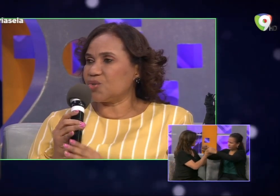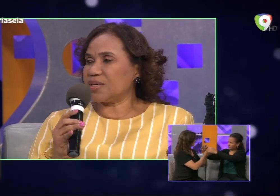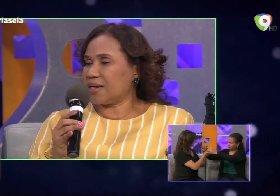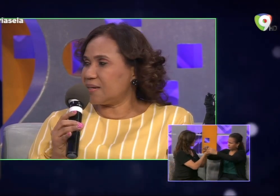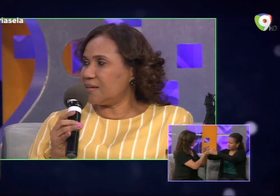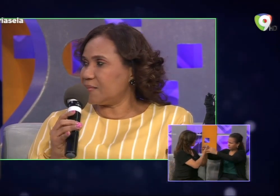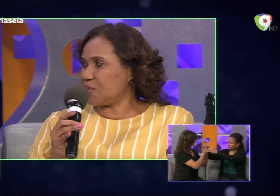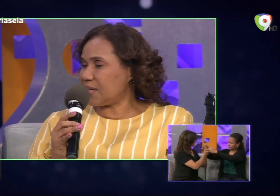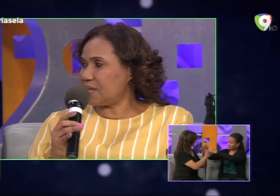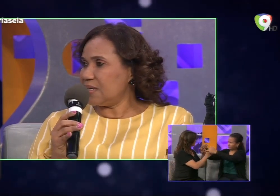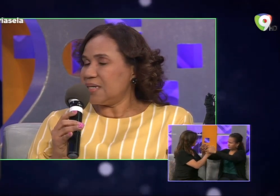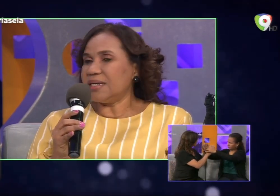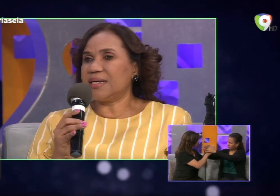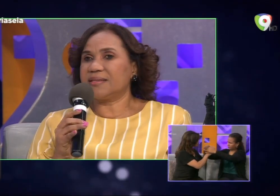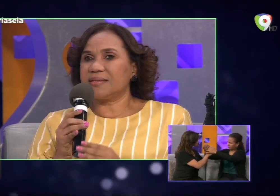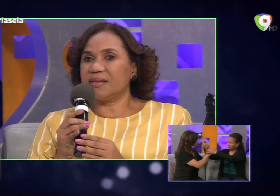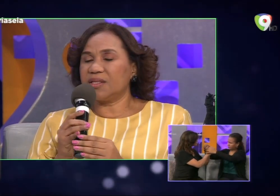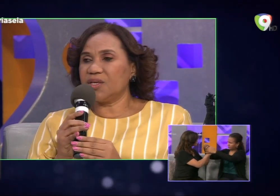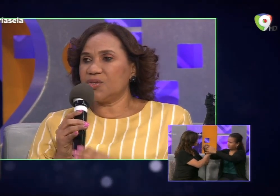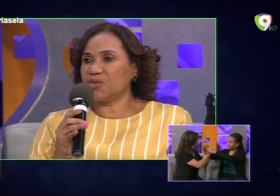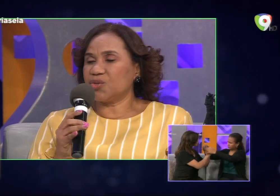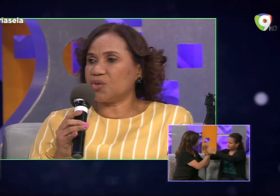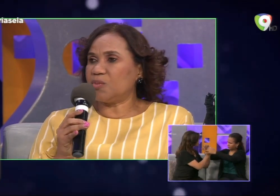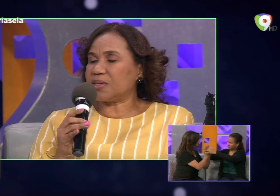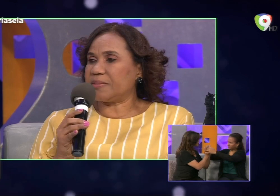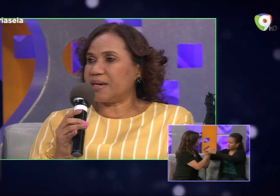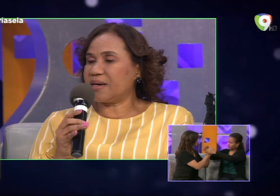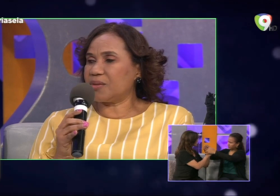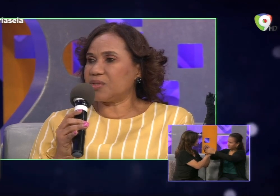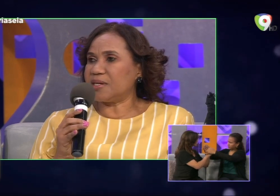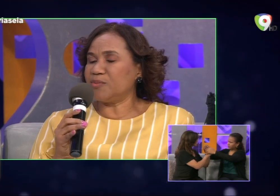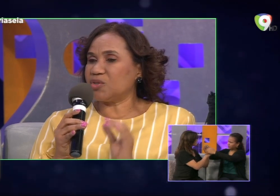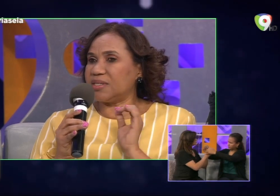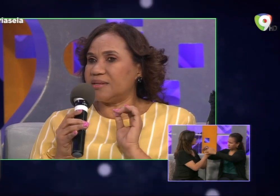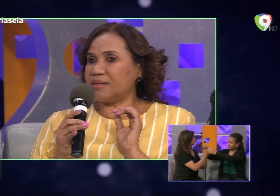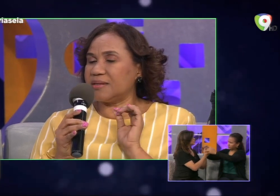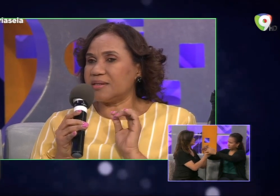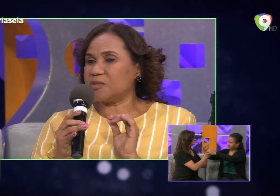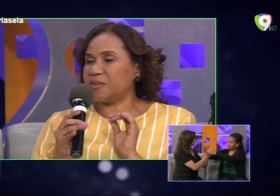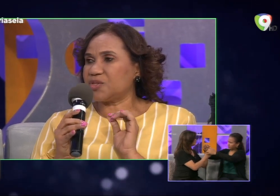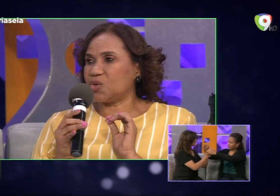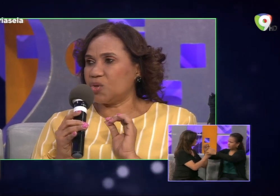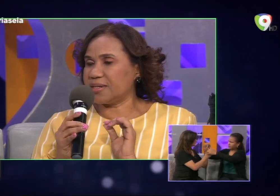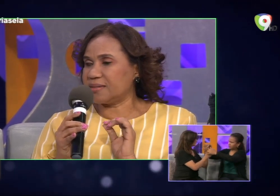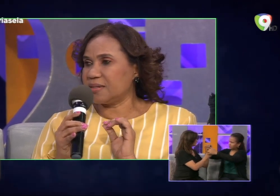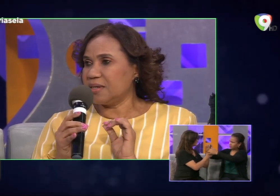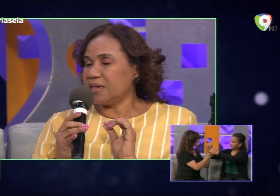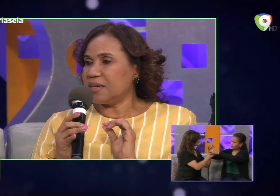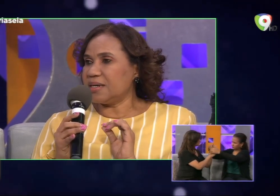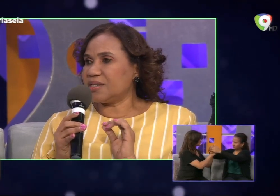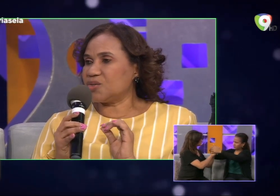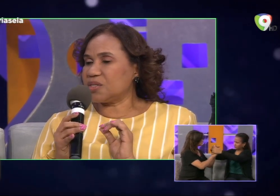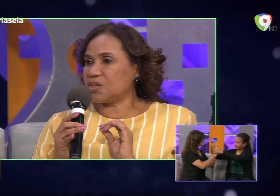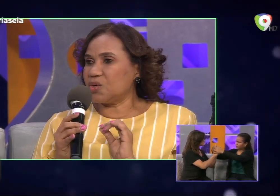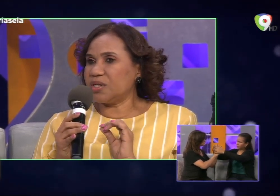social y laboral en este sentido nosotros hemos trabajado tenemos 110 personas en la asociación